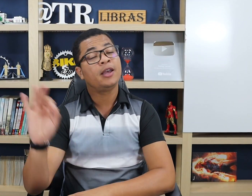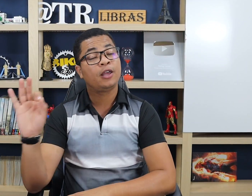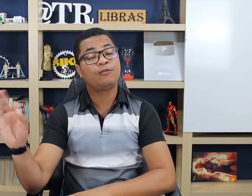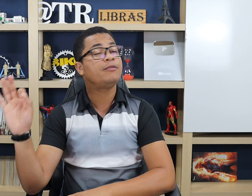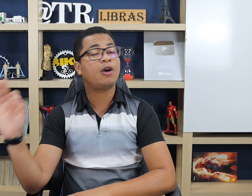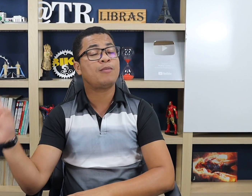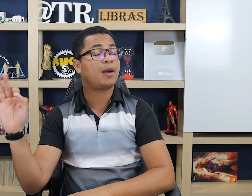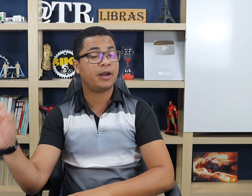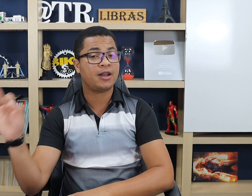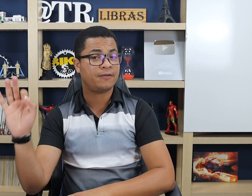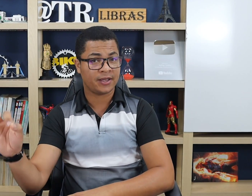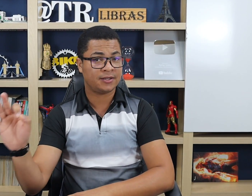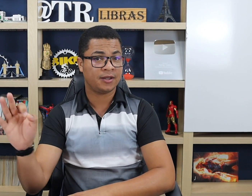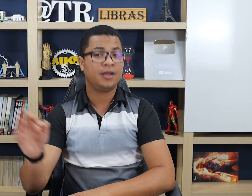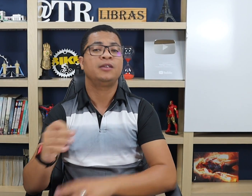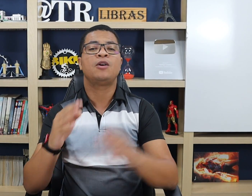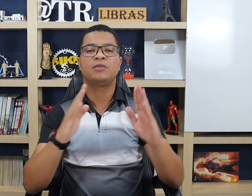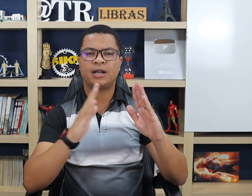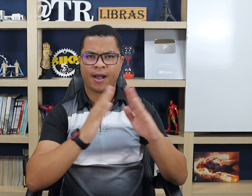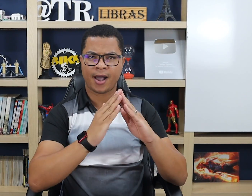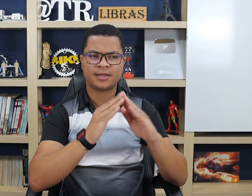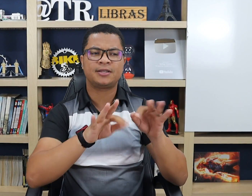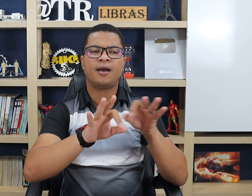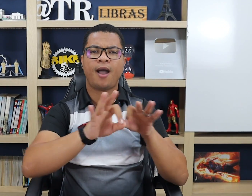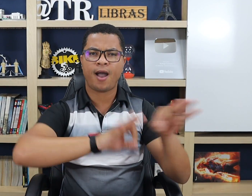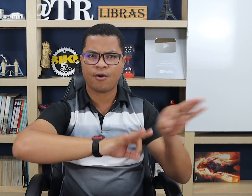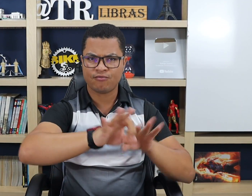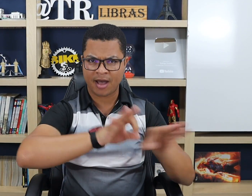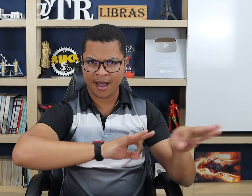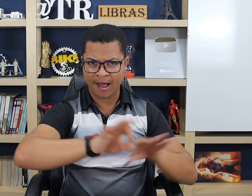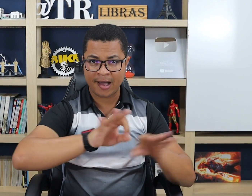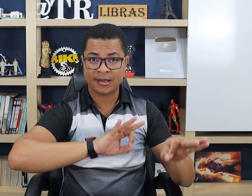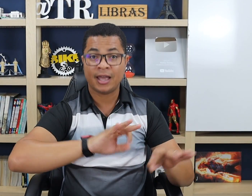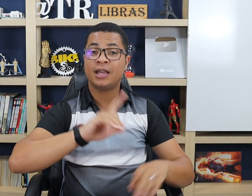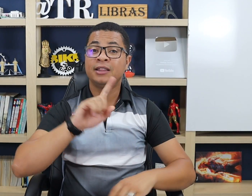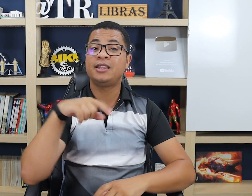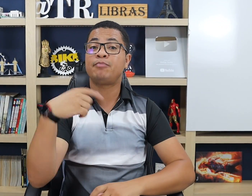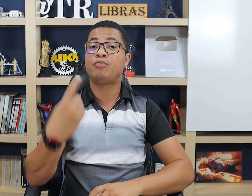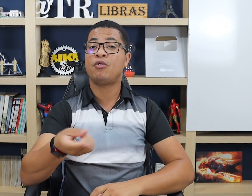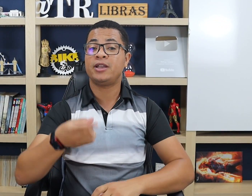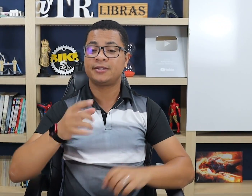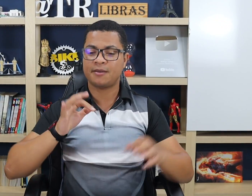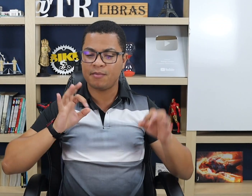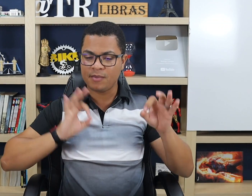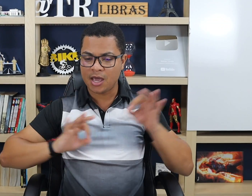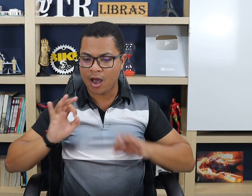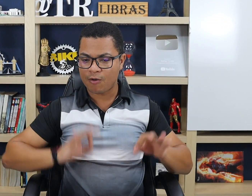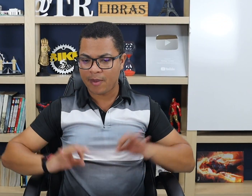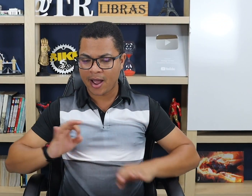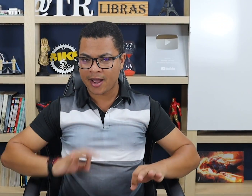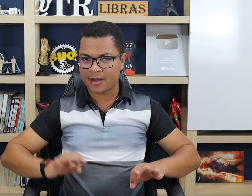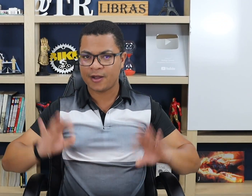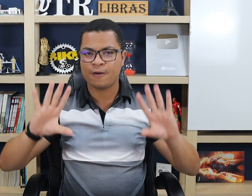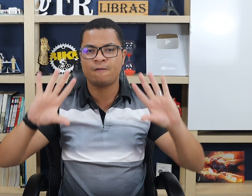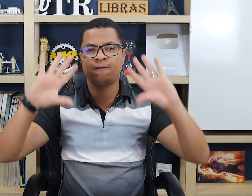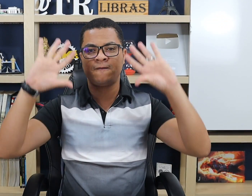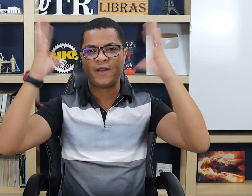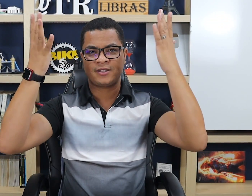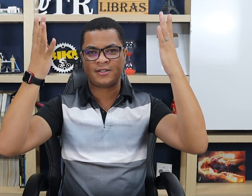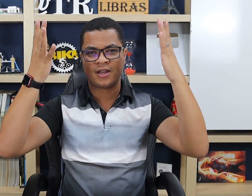eu vou me arrumar pra ir na festa. Então, casa, arrumar, depois me arrumar, festa,